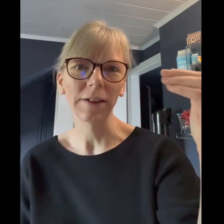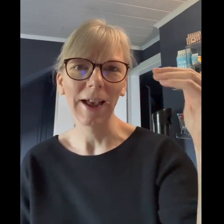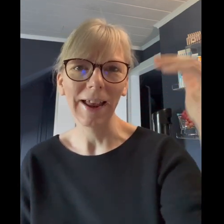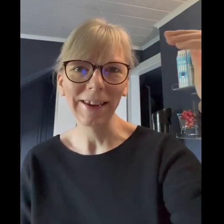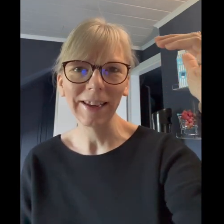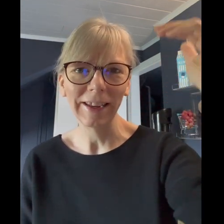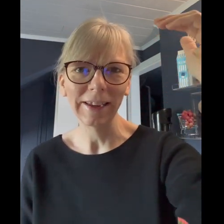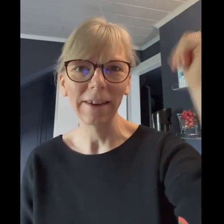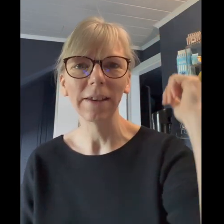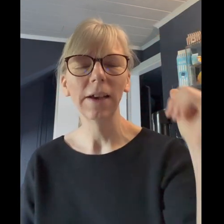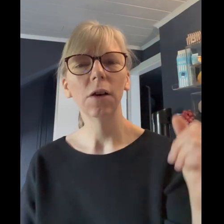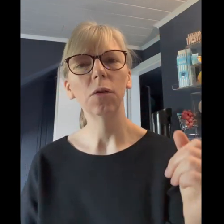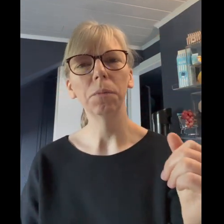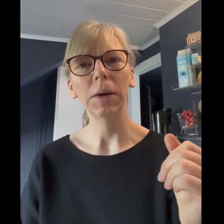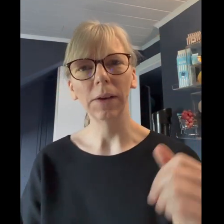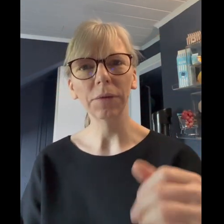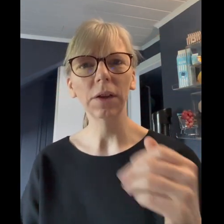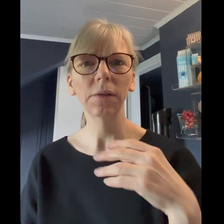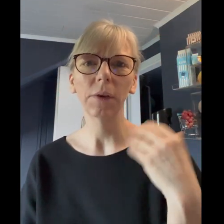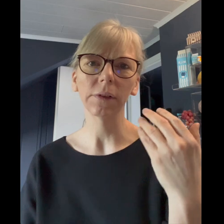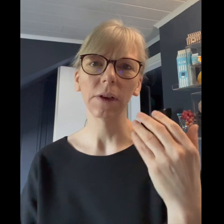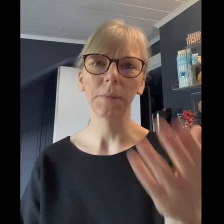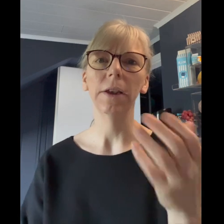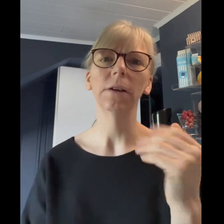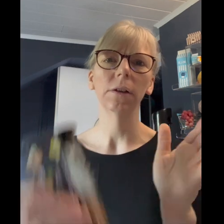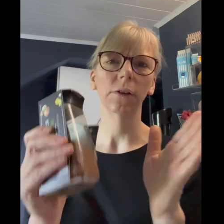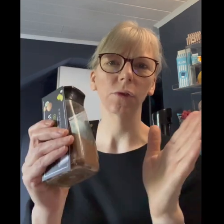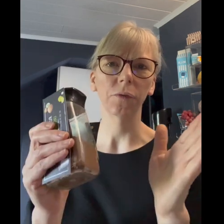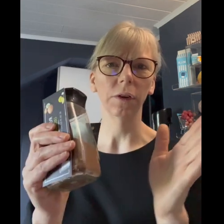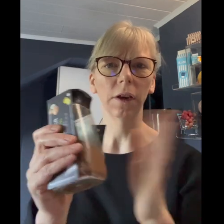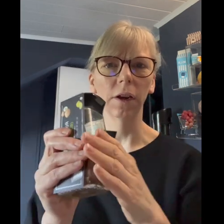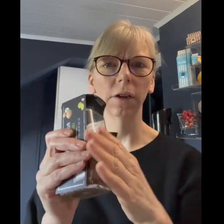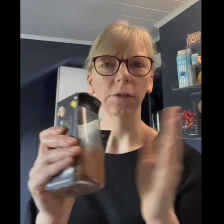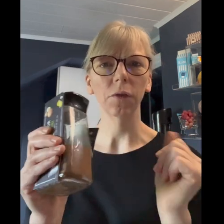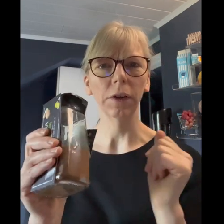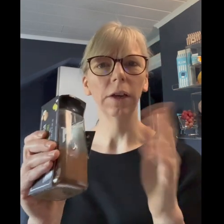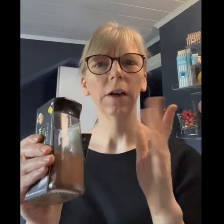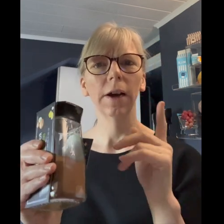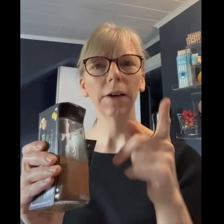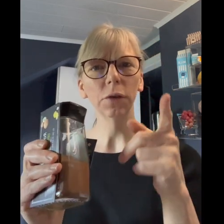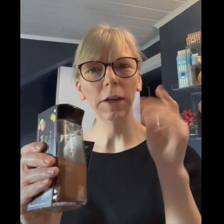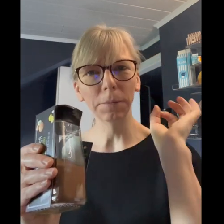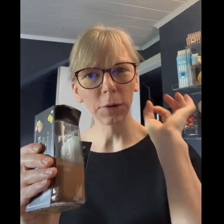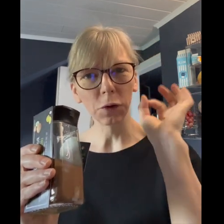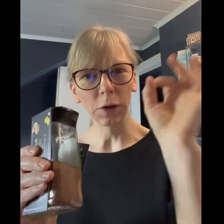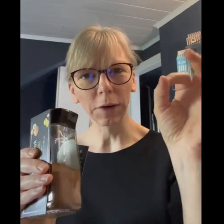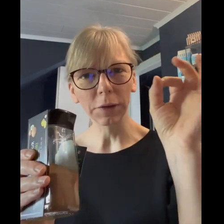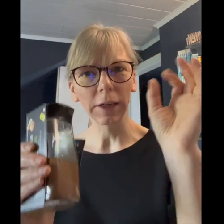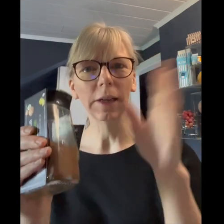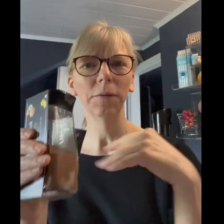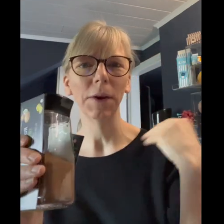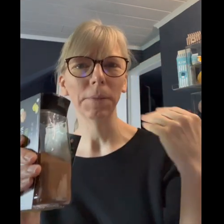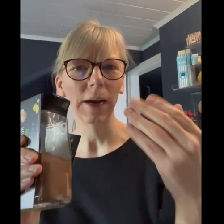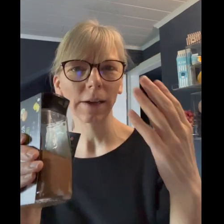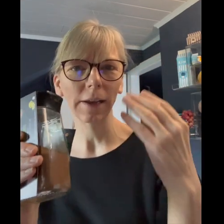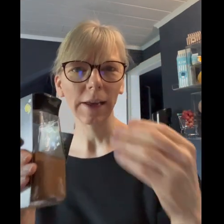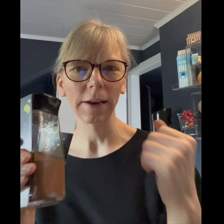anregend und bei dem kaffee wäre es am ende das koffe das koffein also ihr lieben schön kaffee trinken wer mag gerne